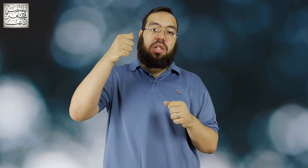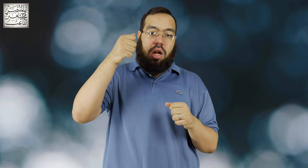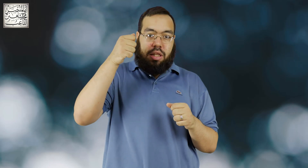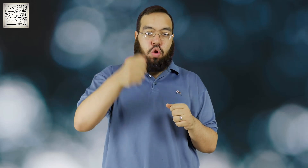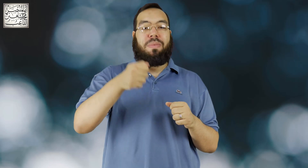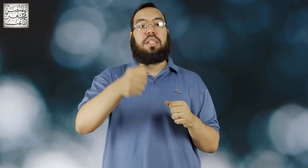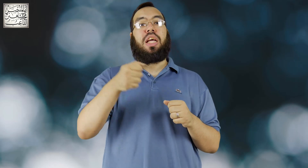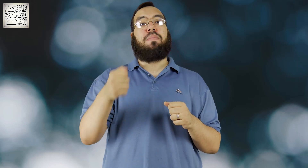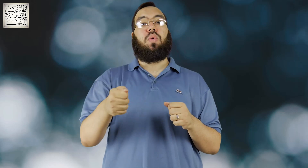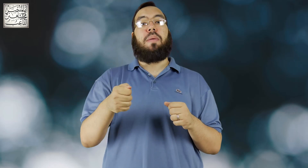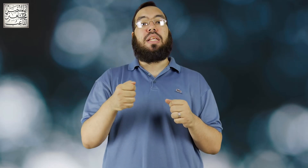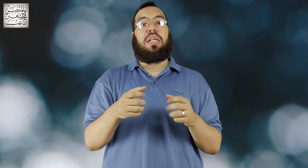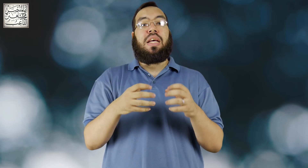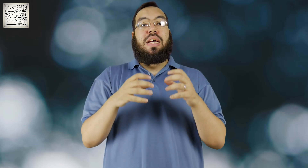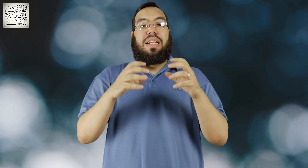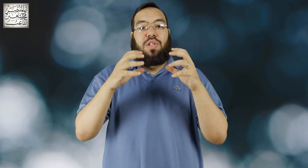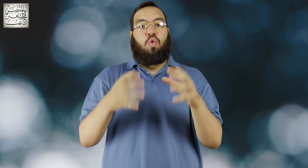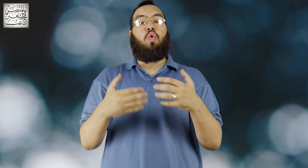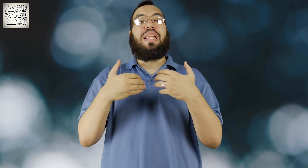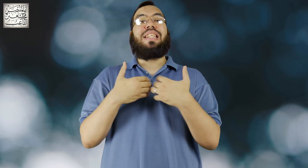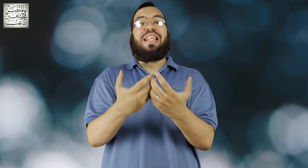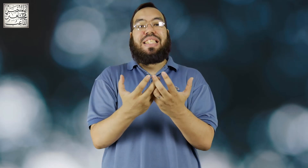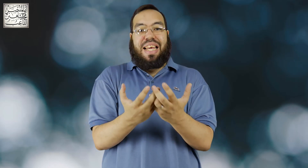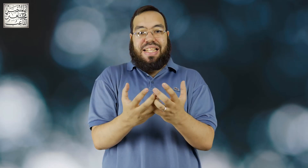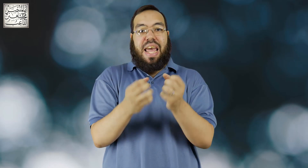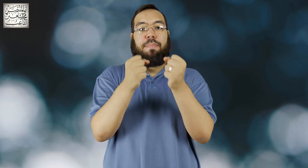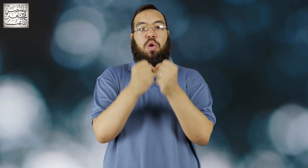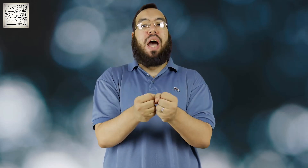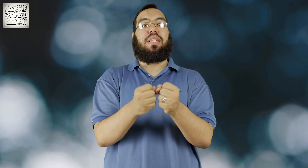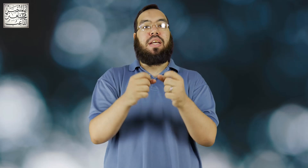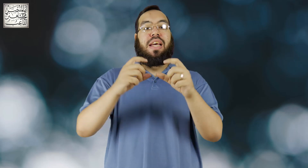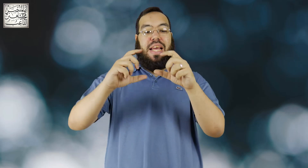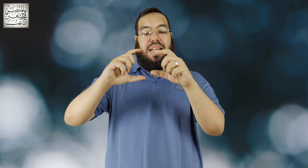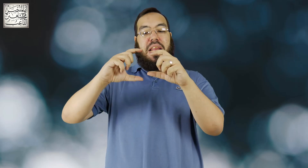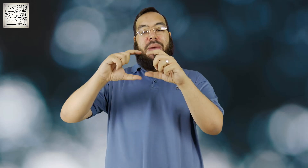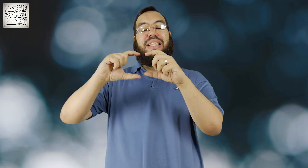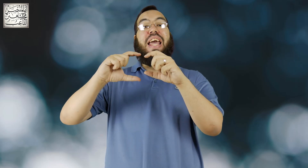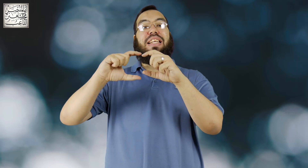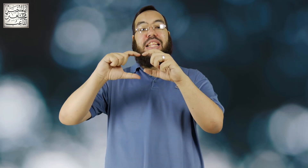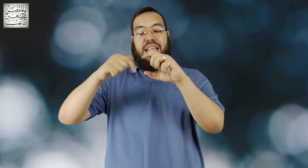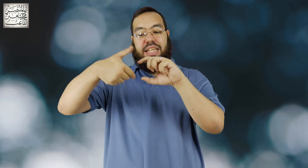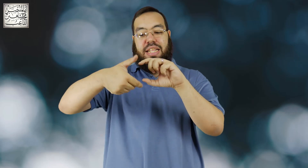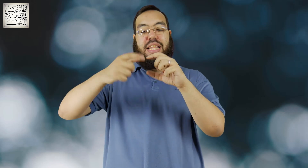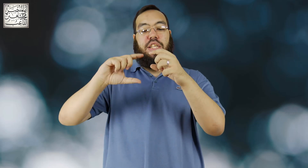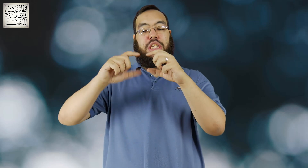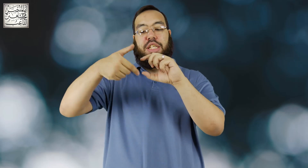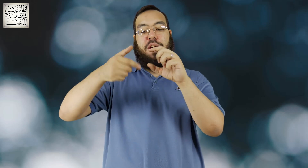اختارت اللوميكس جي 85 لسهولة الاستخدام لوحدي ان انا محتاج جدا جدا شاشة